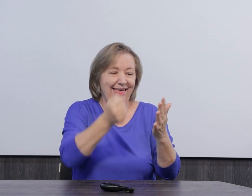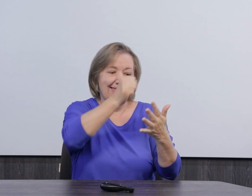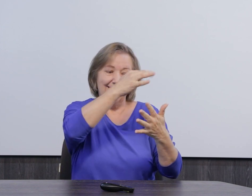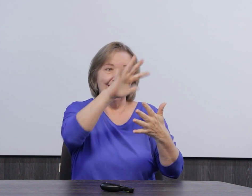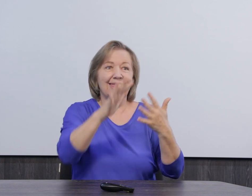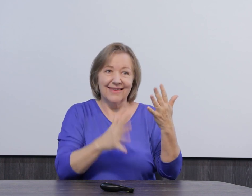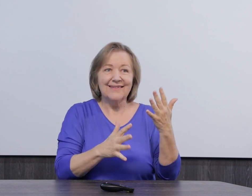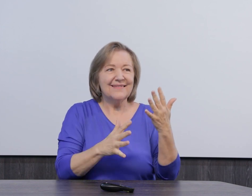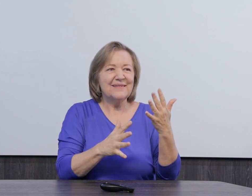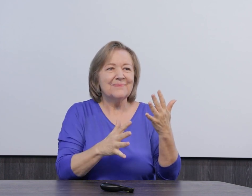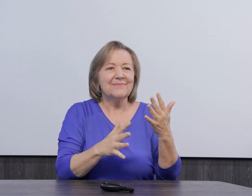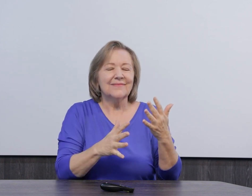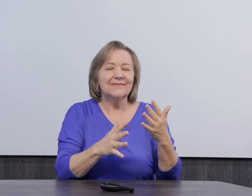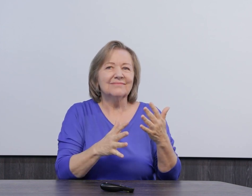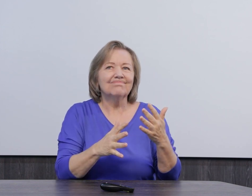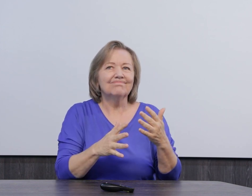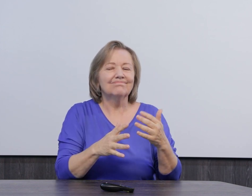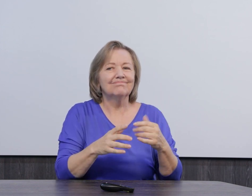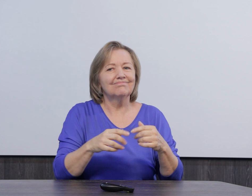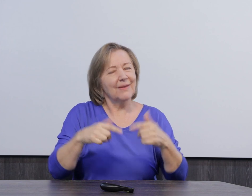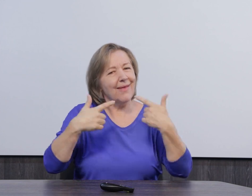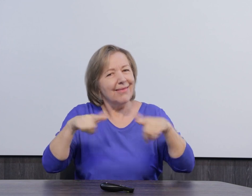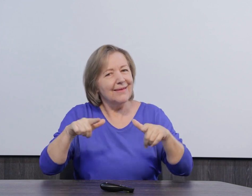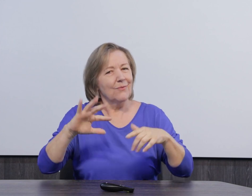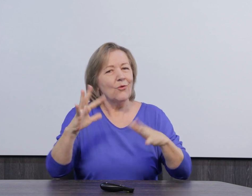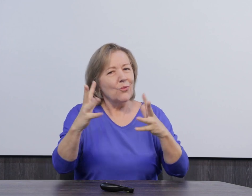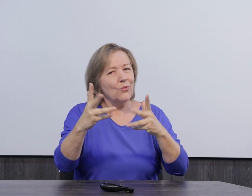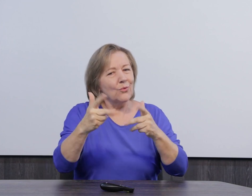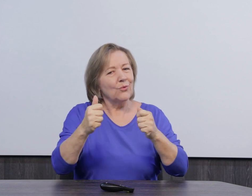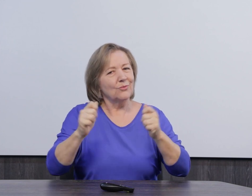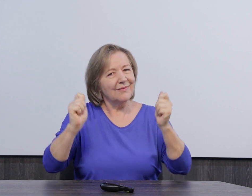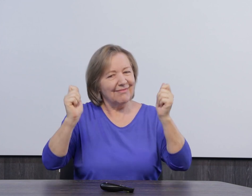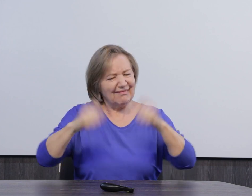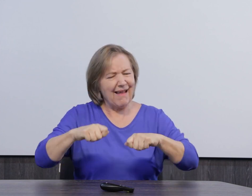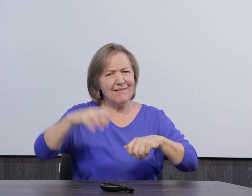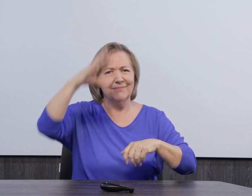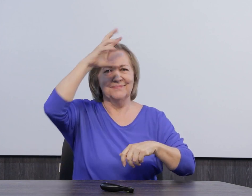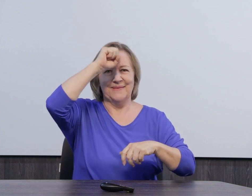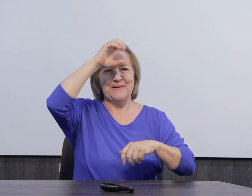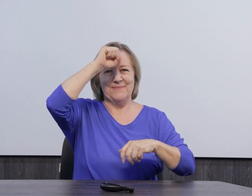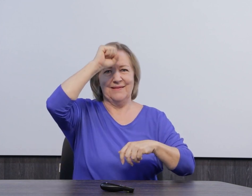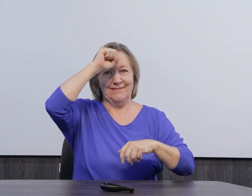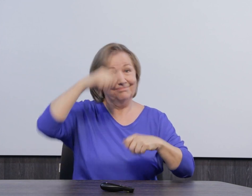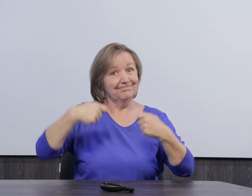LibraZoom, que é uma língua com diversas possibilidades